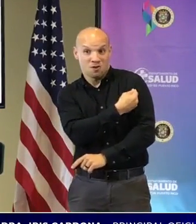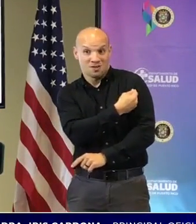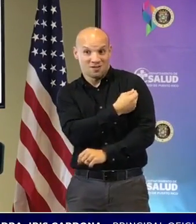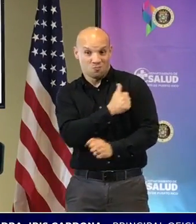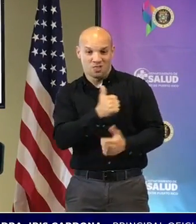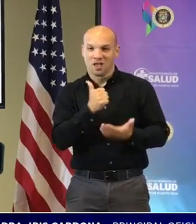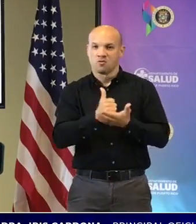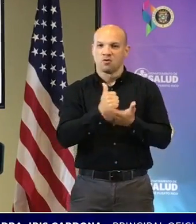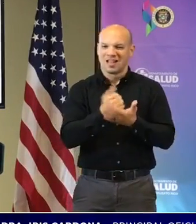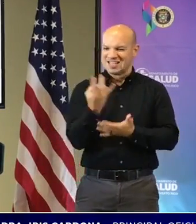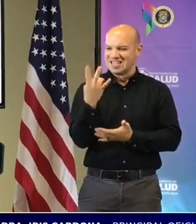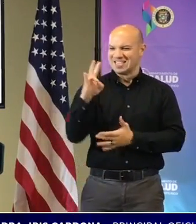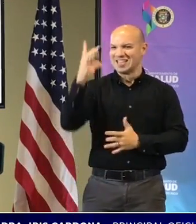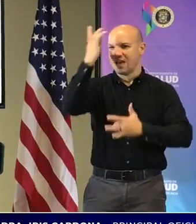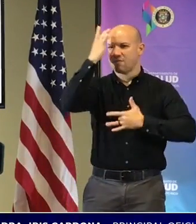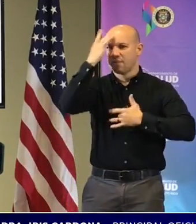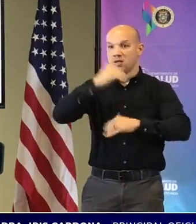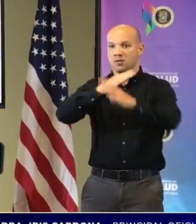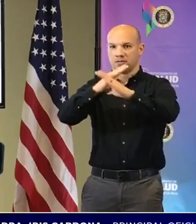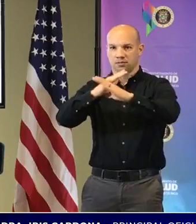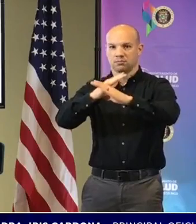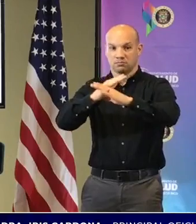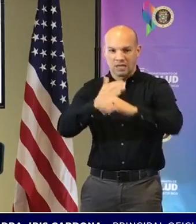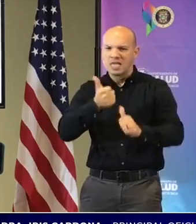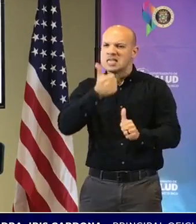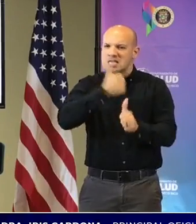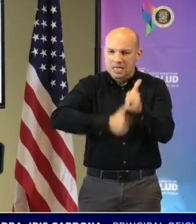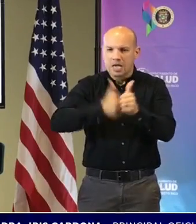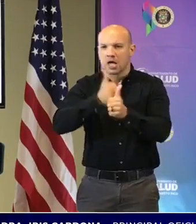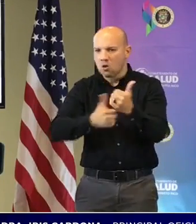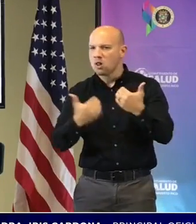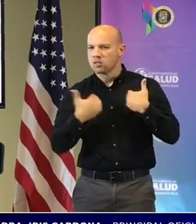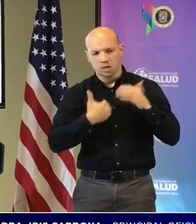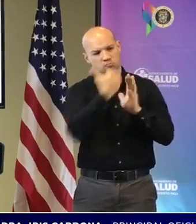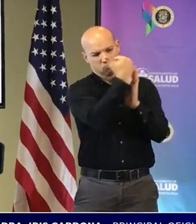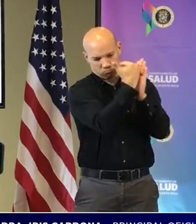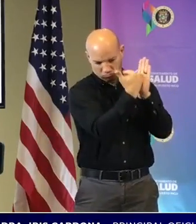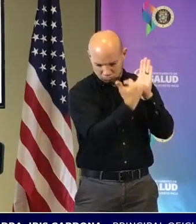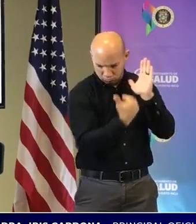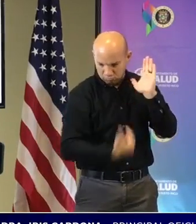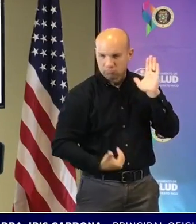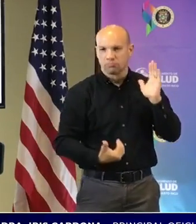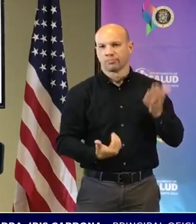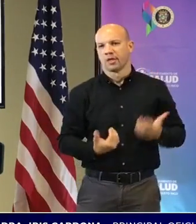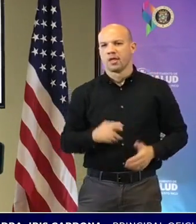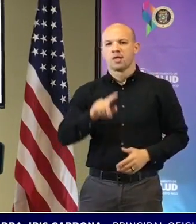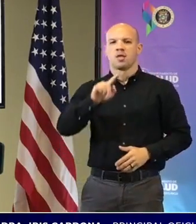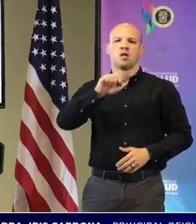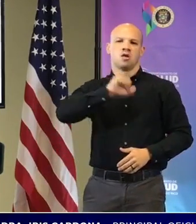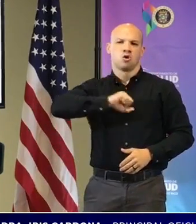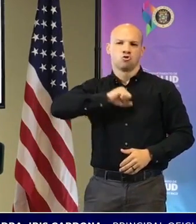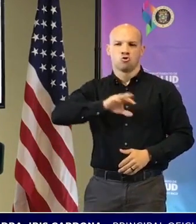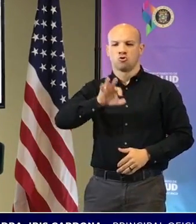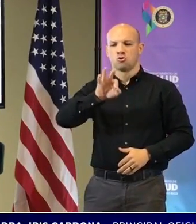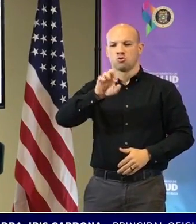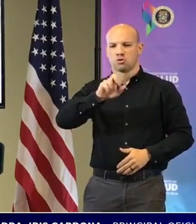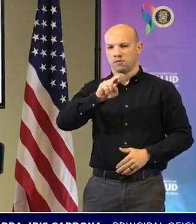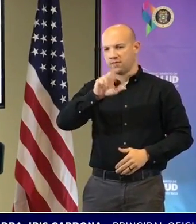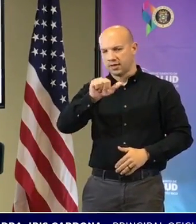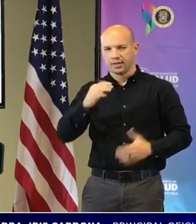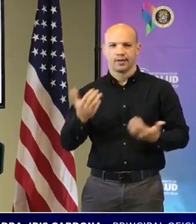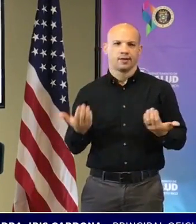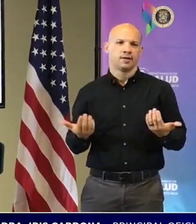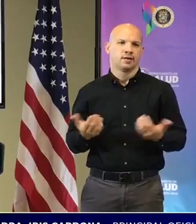tiene una política pública para cada una, la prevención de cada una de estas enfermedades, toferina, virus de papiloma humano,